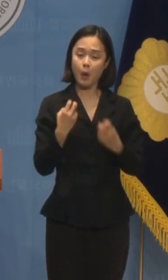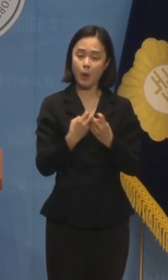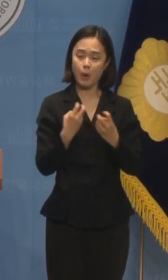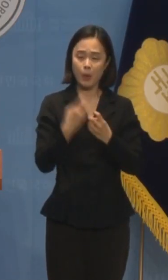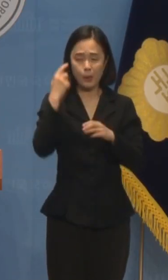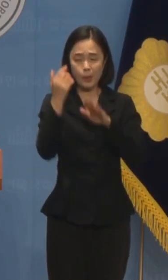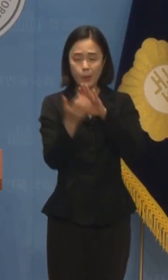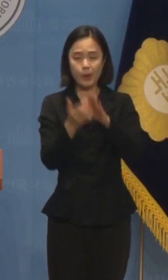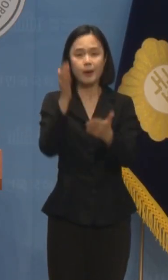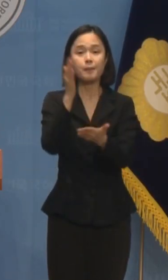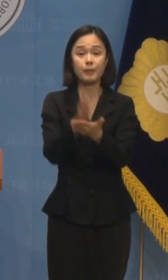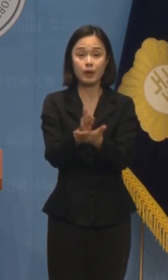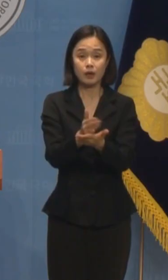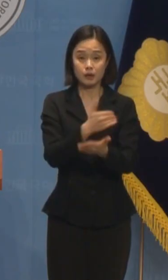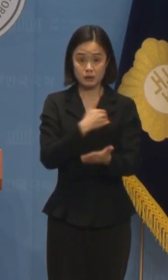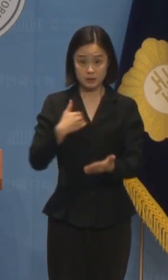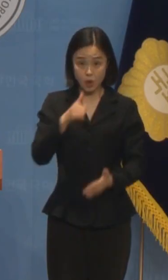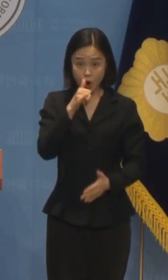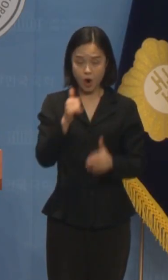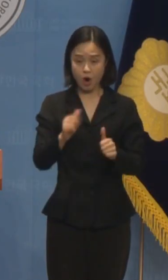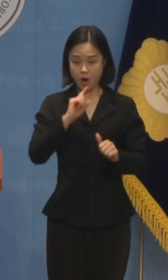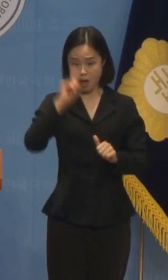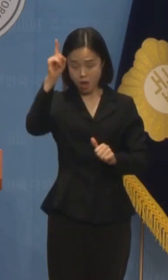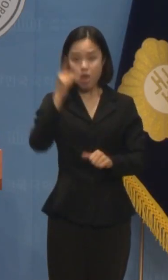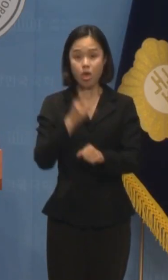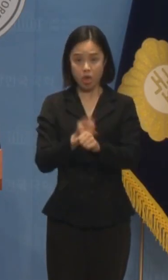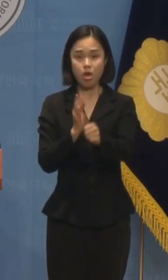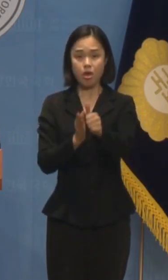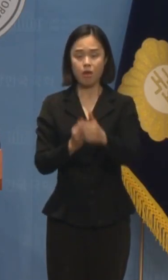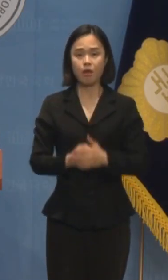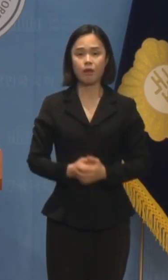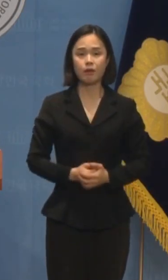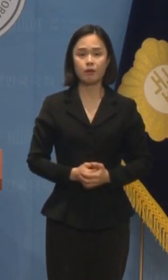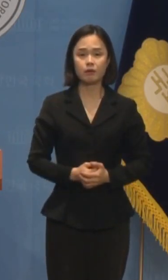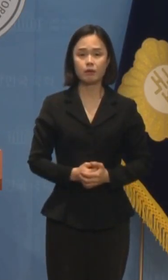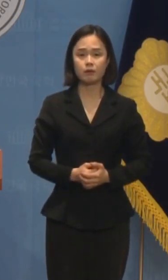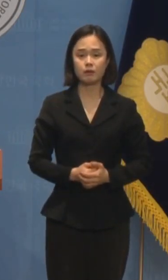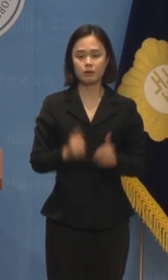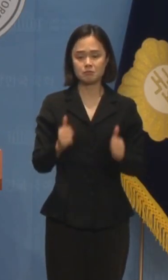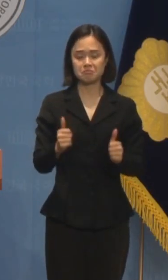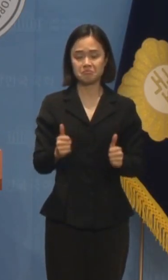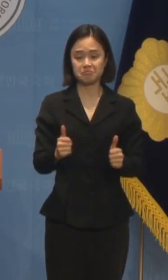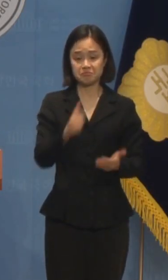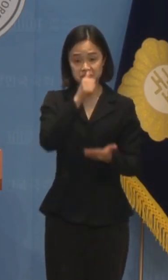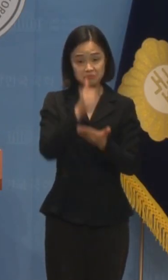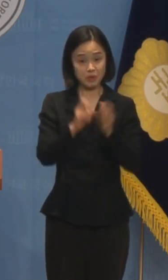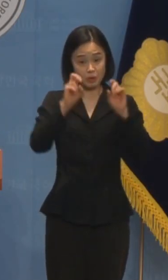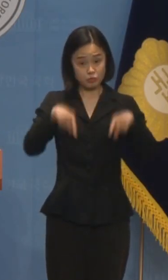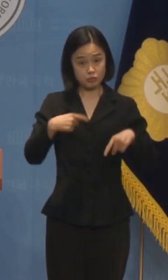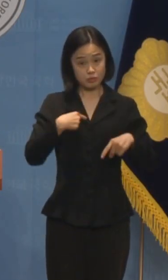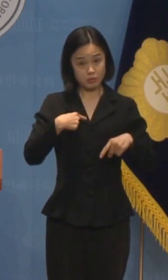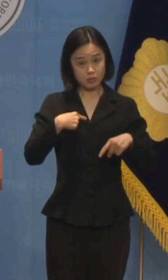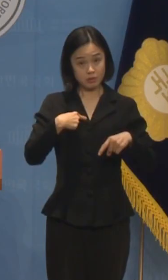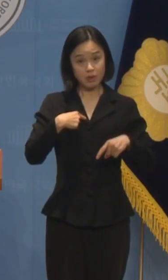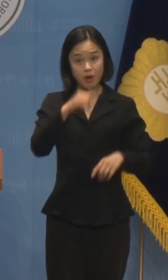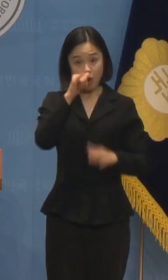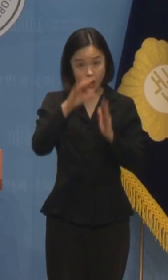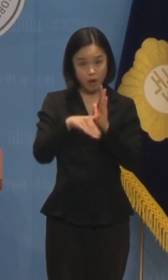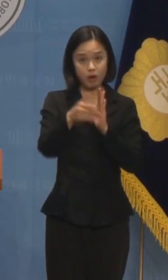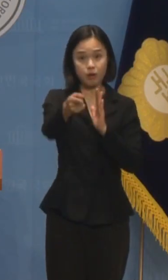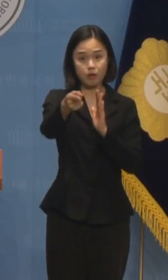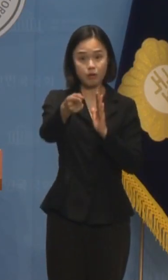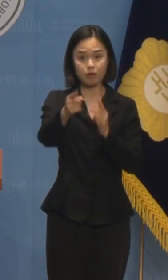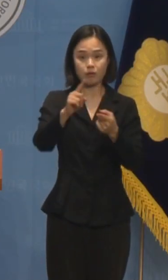당장 기소하기 바랍니다. 그 대신 무죄 판결이 있을 경우 민, 형사상 응분에 책임을 질 각오를 하고